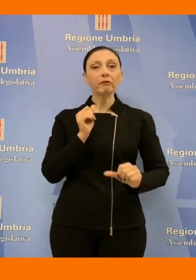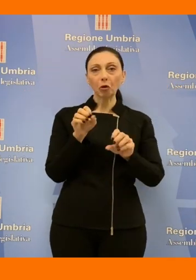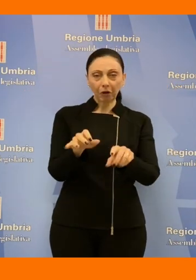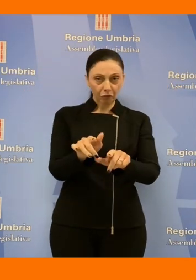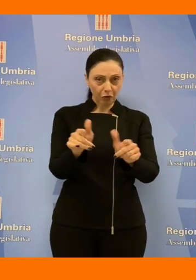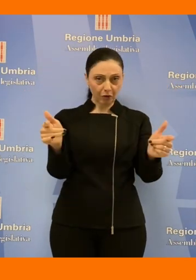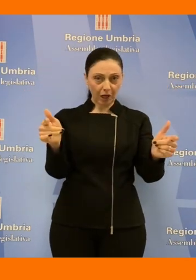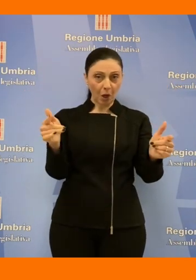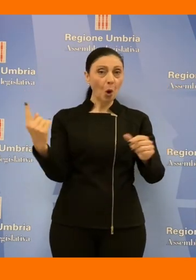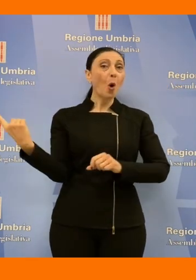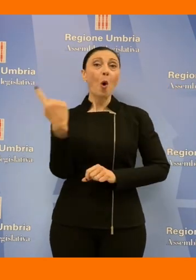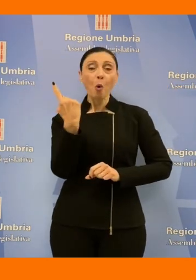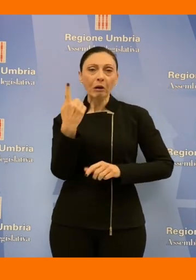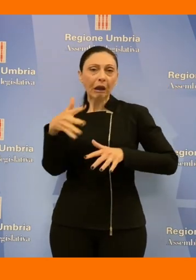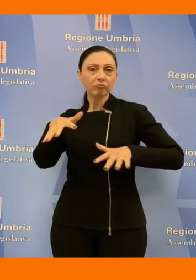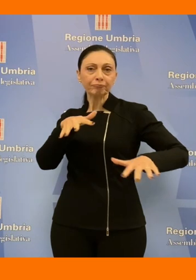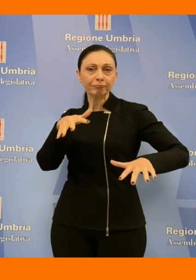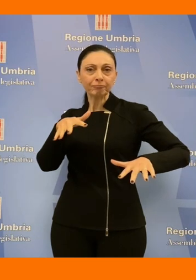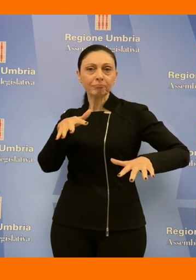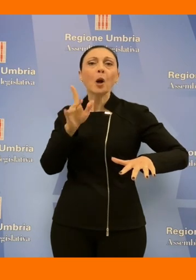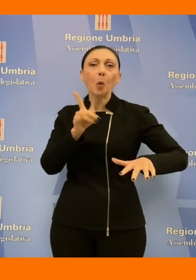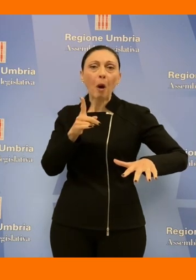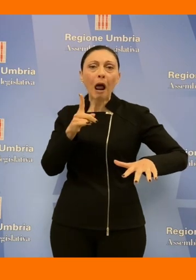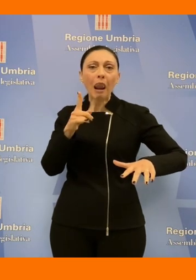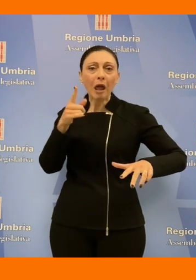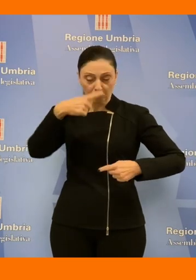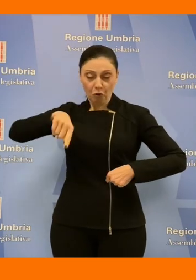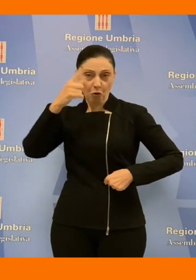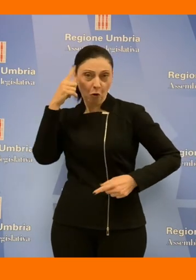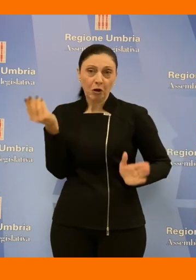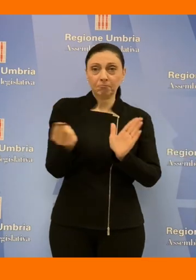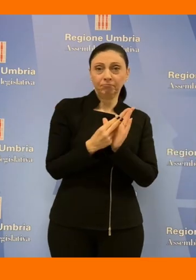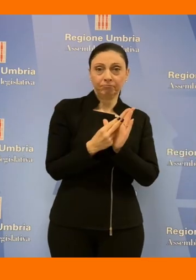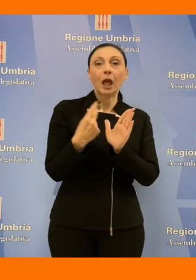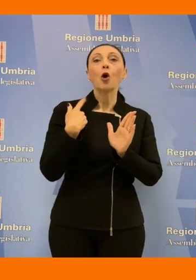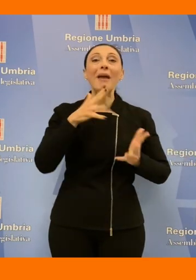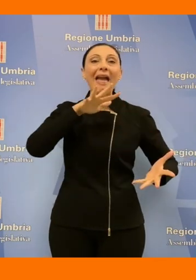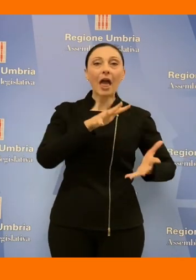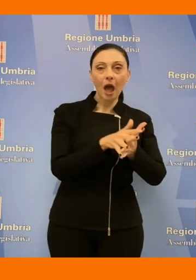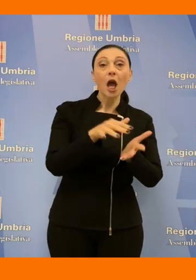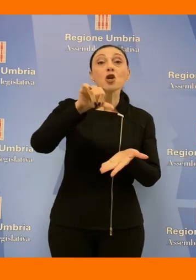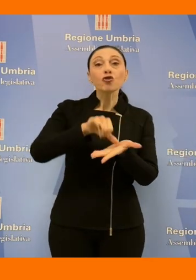uniche azioni le abbiamo inserite noi attraverso alcuni emendamenti quindi gli ecocompattatori i centri di riuso